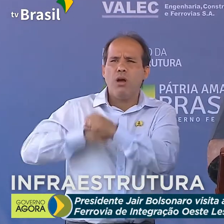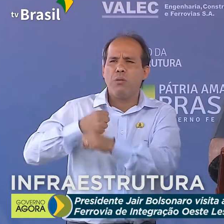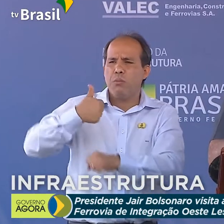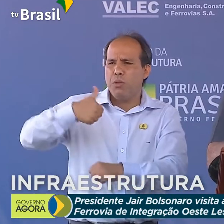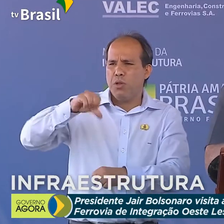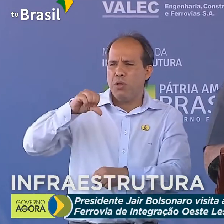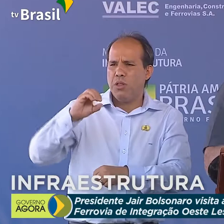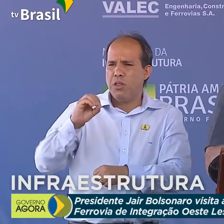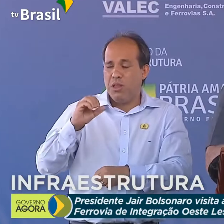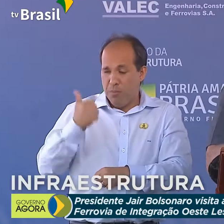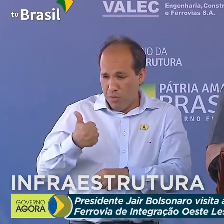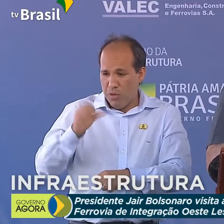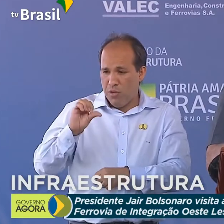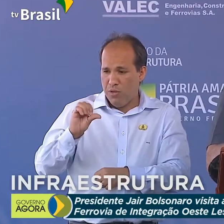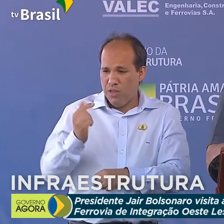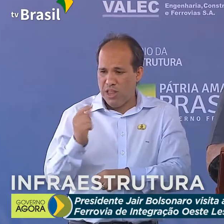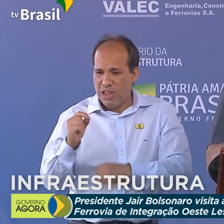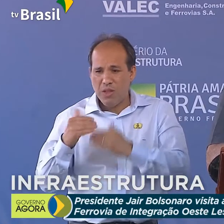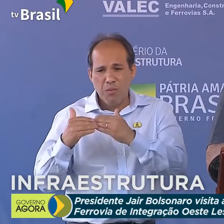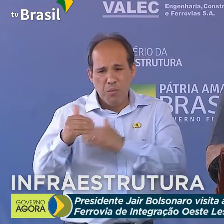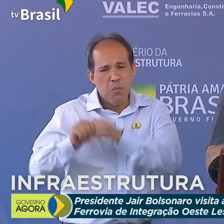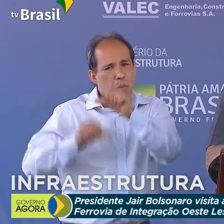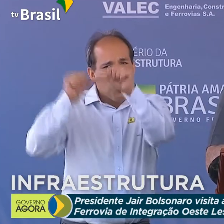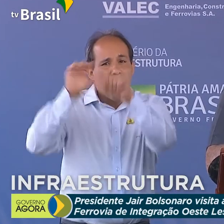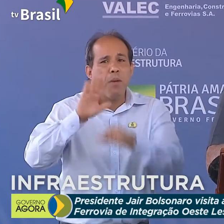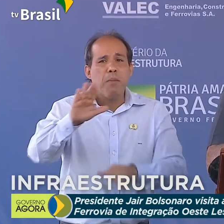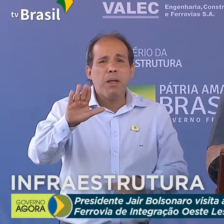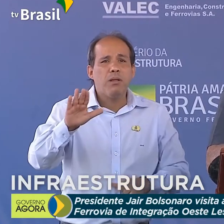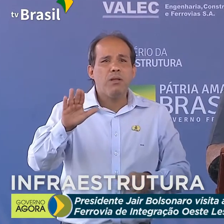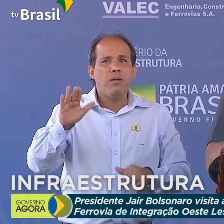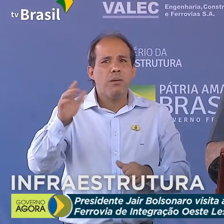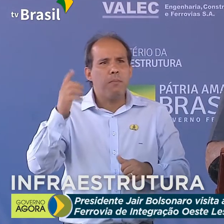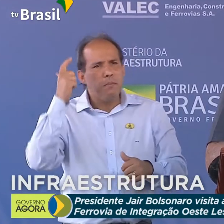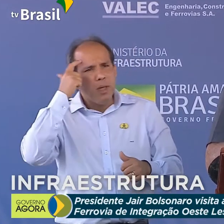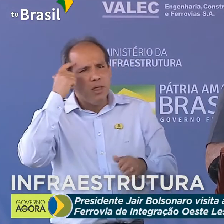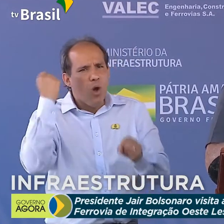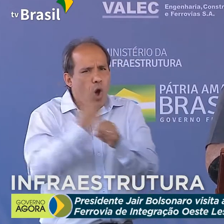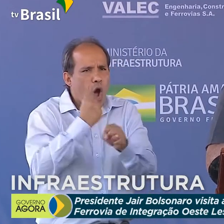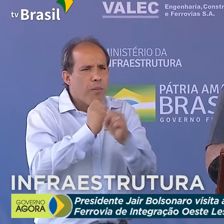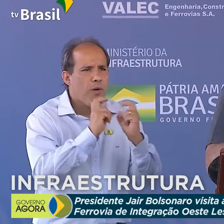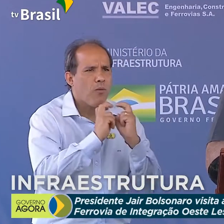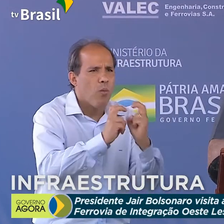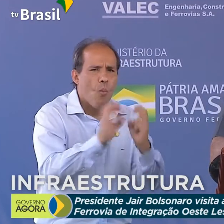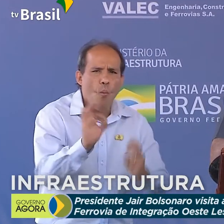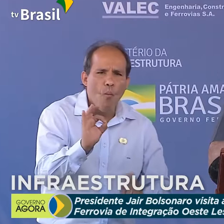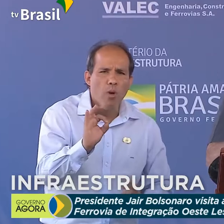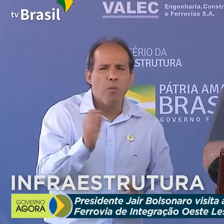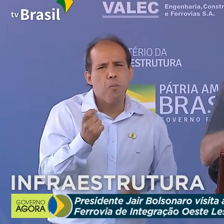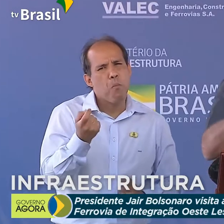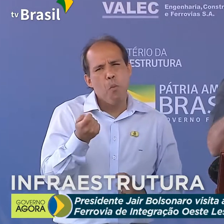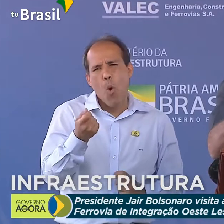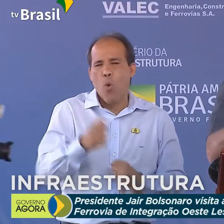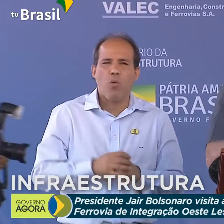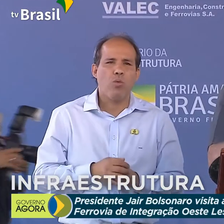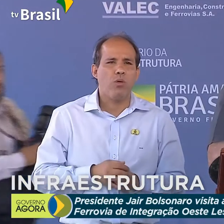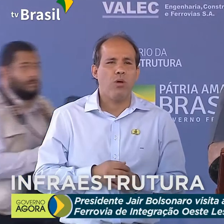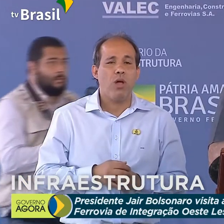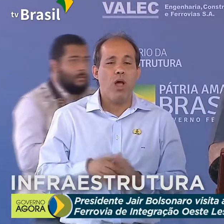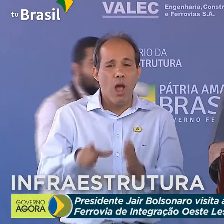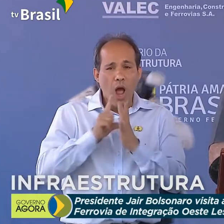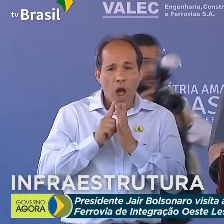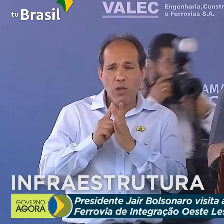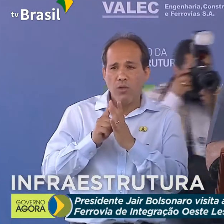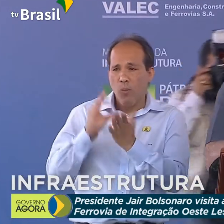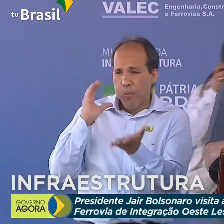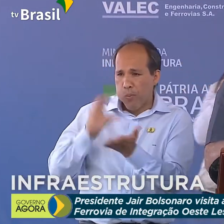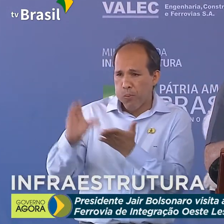Mas pouca gente pensou em investir em ferrovias. E nós optamos, antes de investir massivamente em